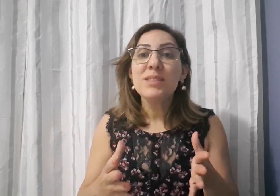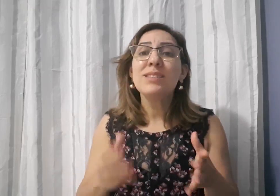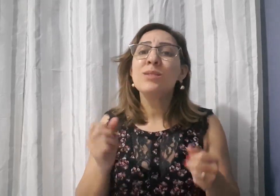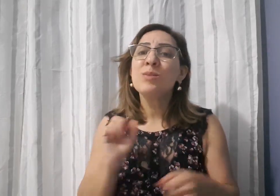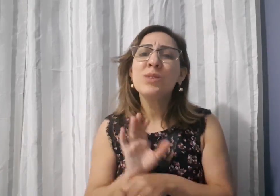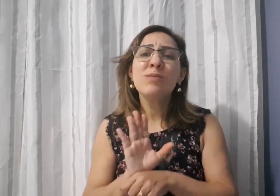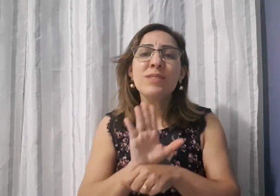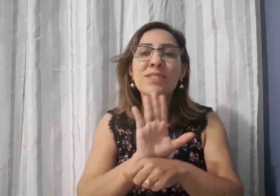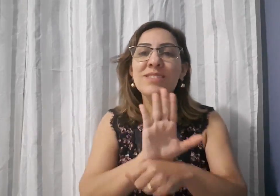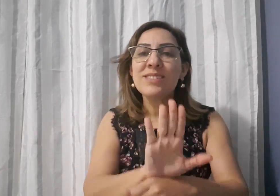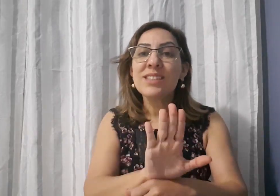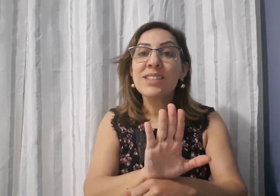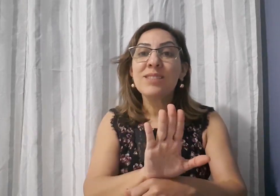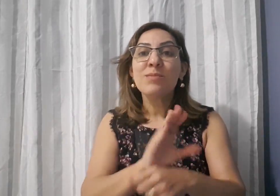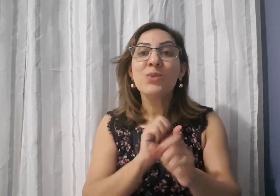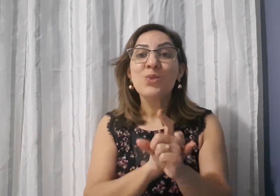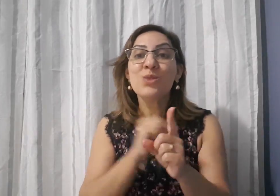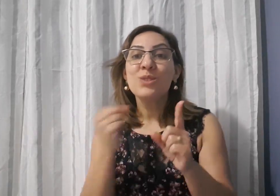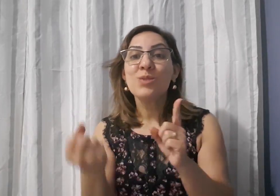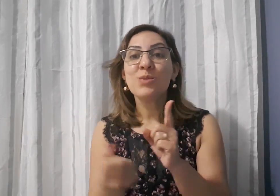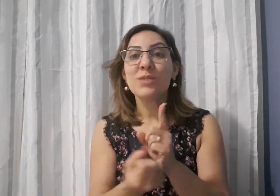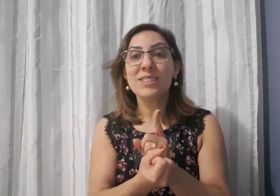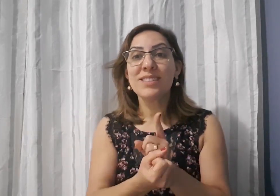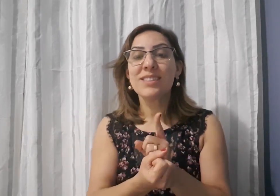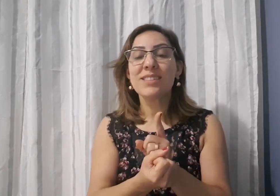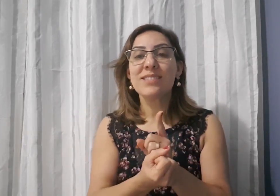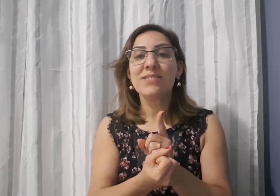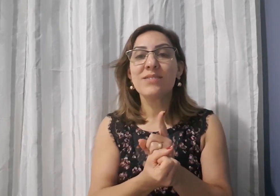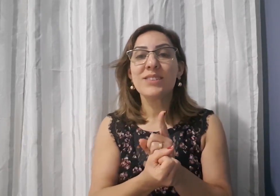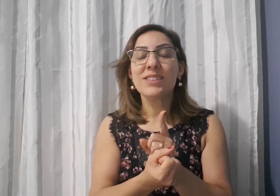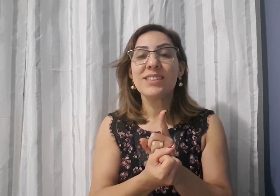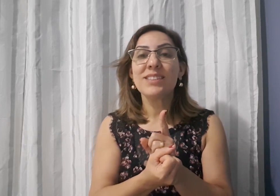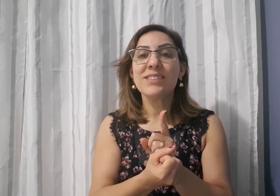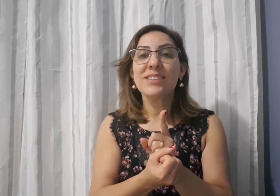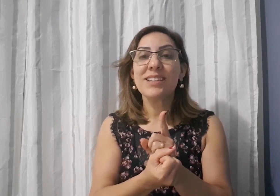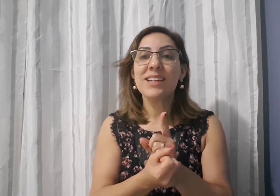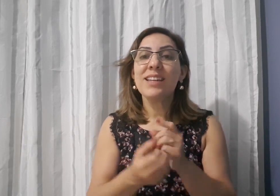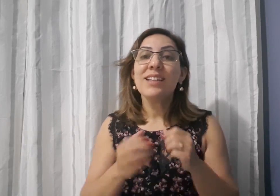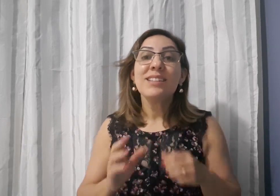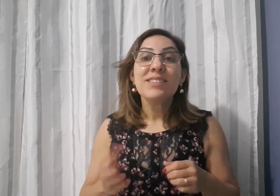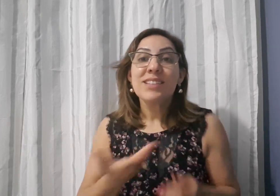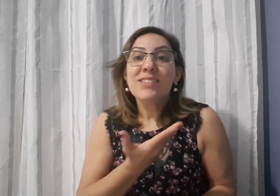ajudar os surdos, ajudar a sociedade a se tornar cada vez mais inclusiva.